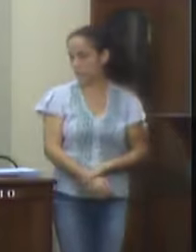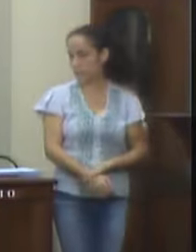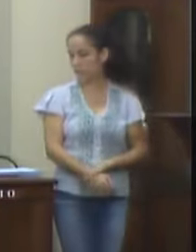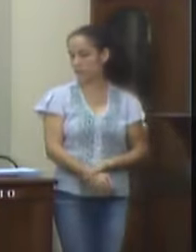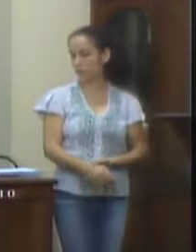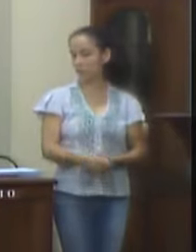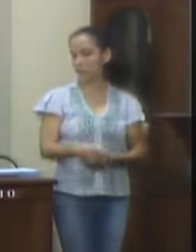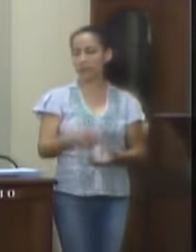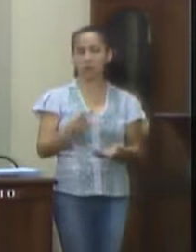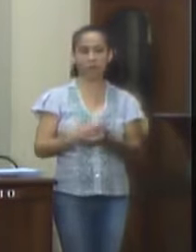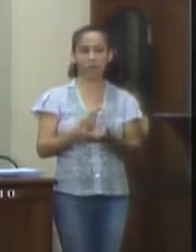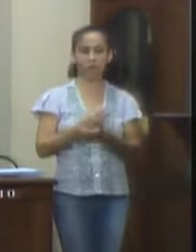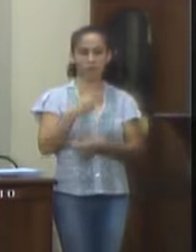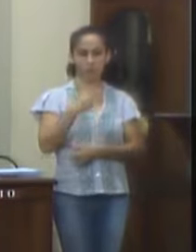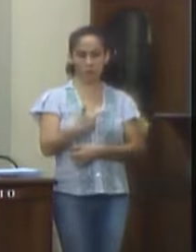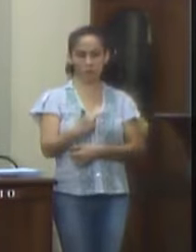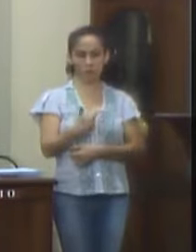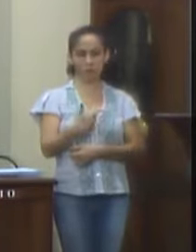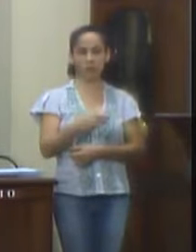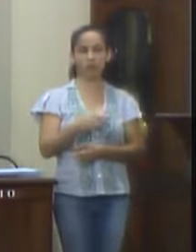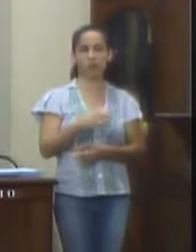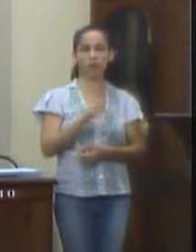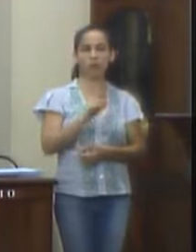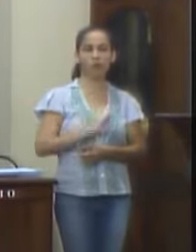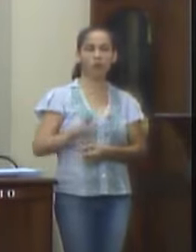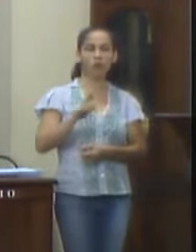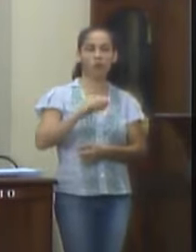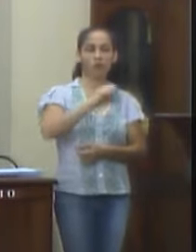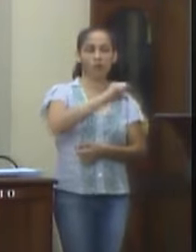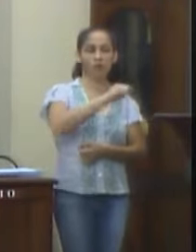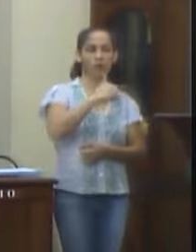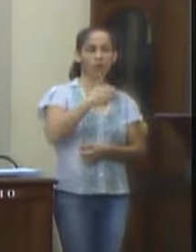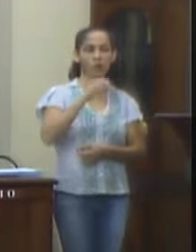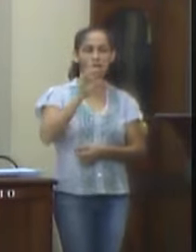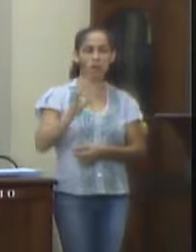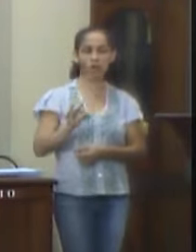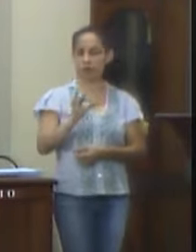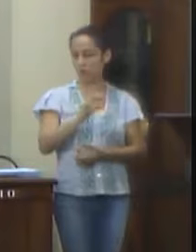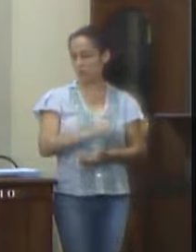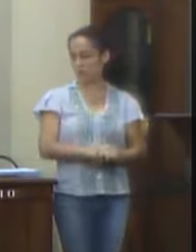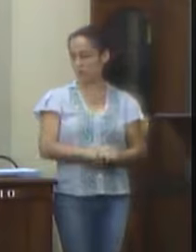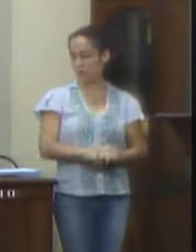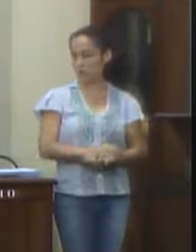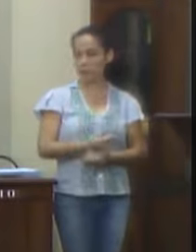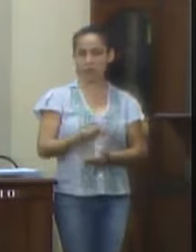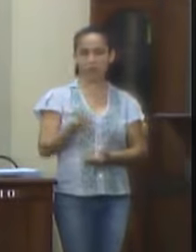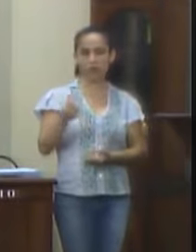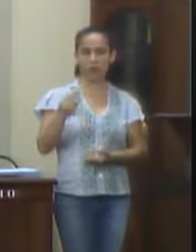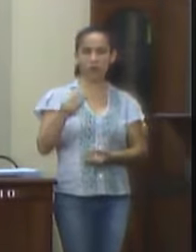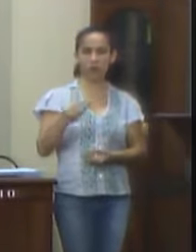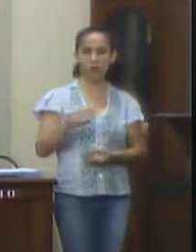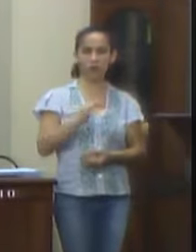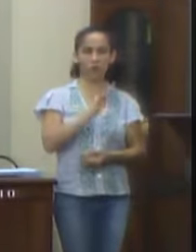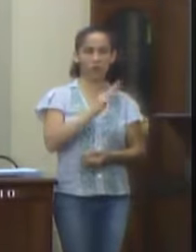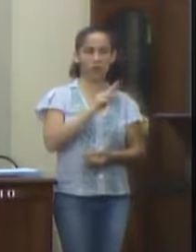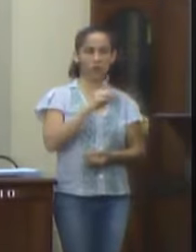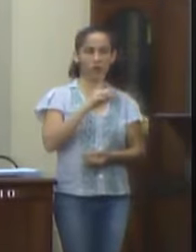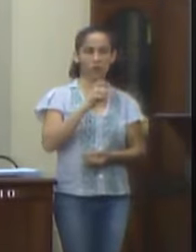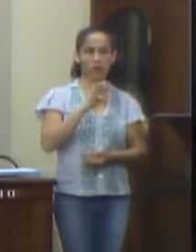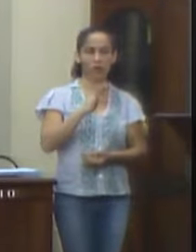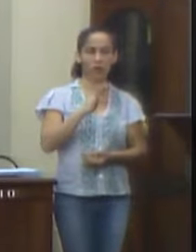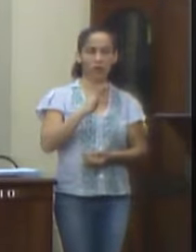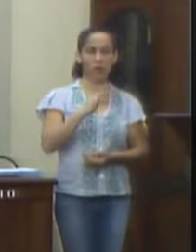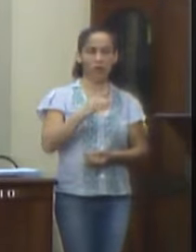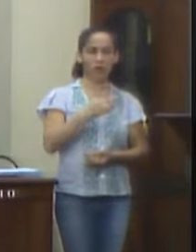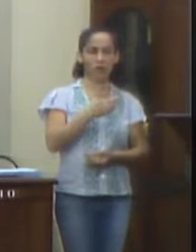Irregularidade nº 2. A utilização de 91,81% dos recursos recebidos do Fundeb em